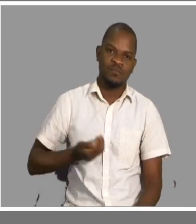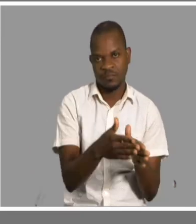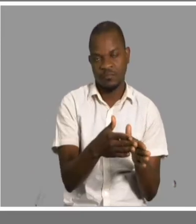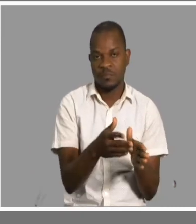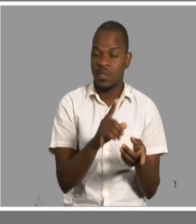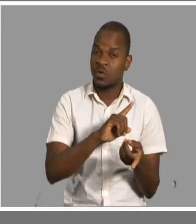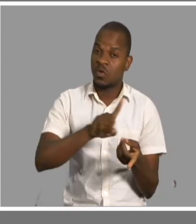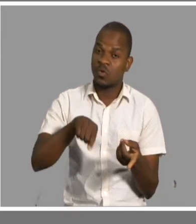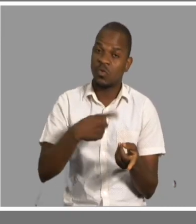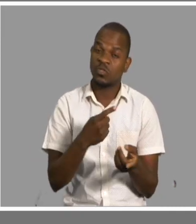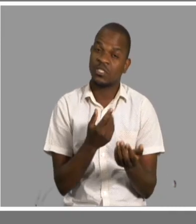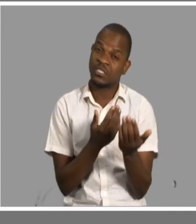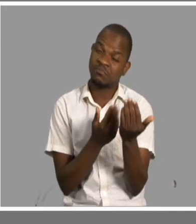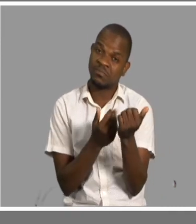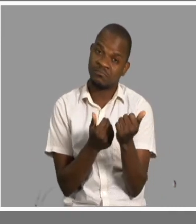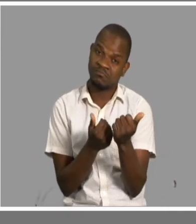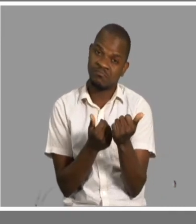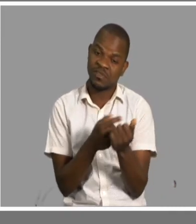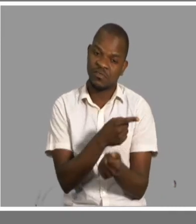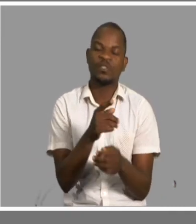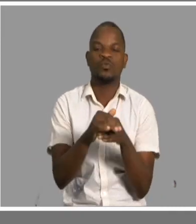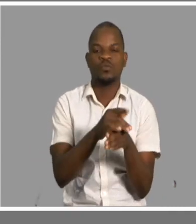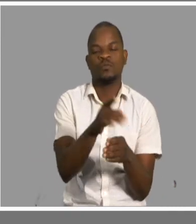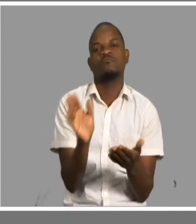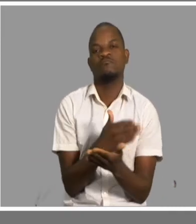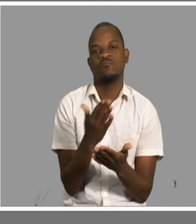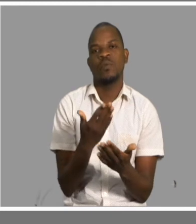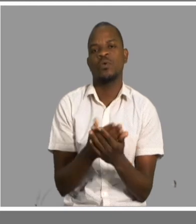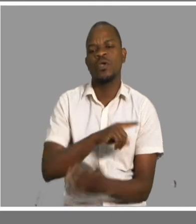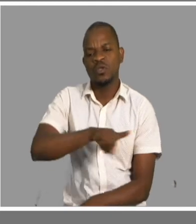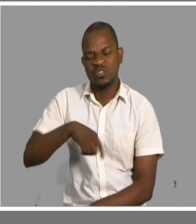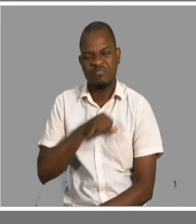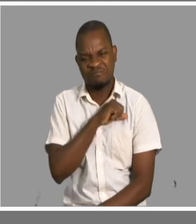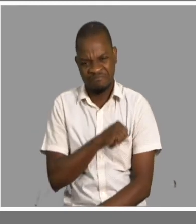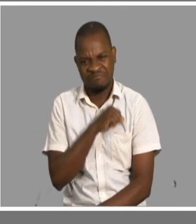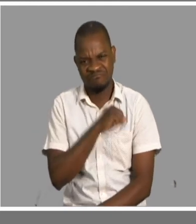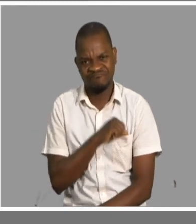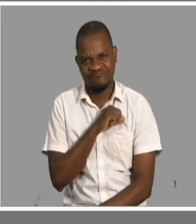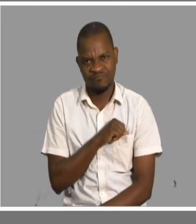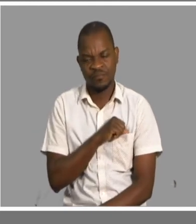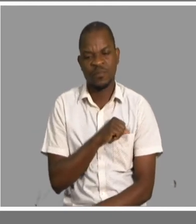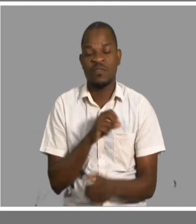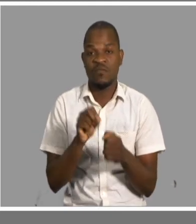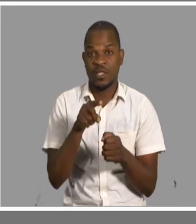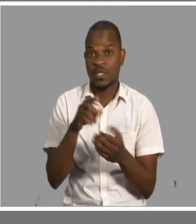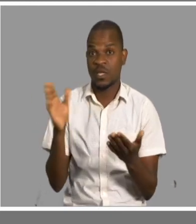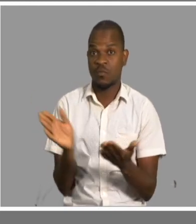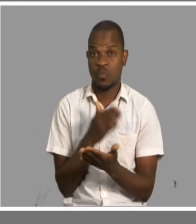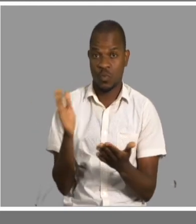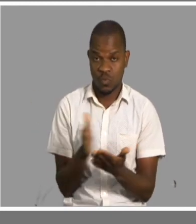Assumam a brochura dizer que tanto o Rosco como a Wilsa estamos a fazer esforços de fazer a mesma brochura